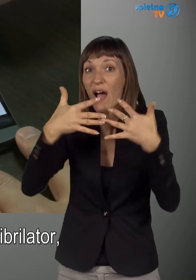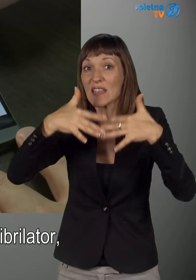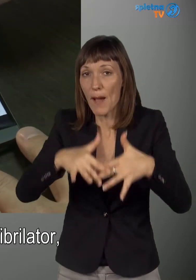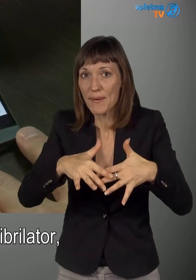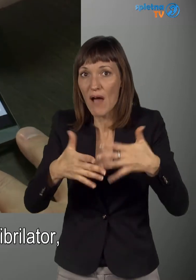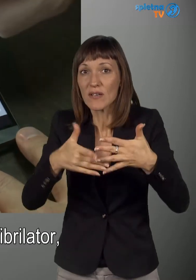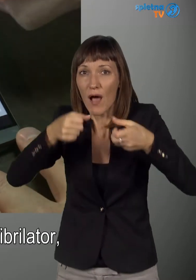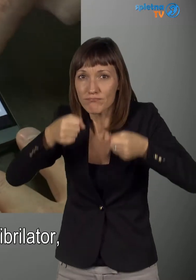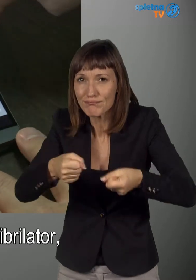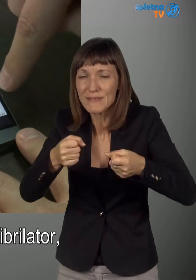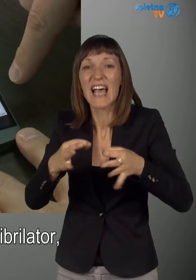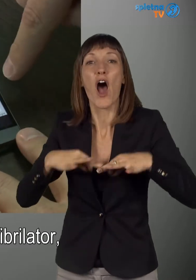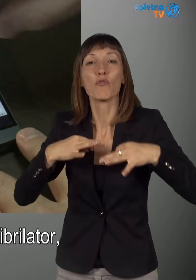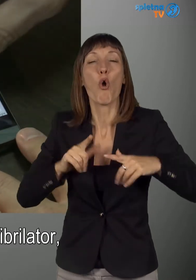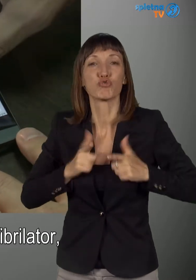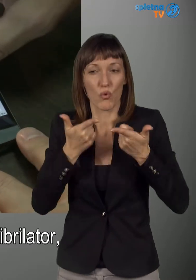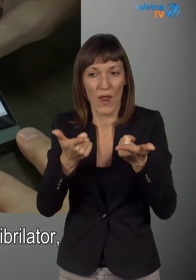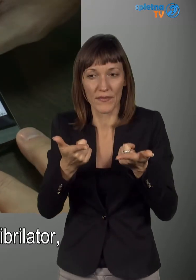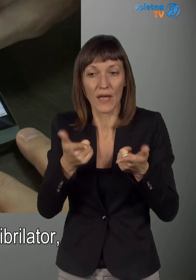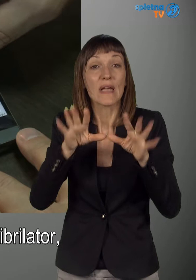defibrilator zemljevit.